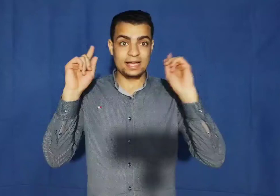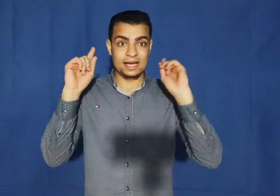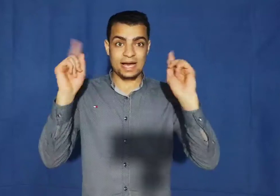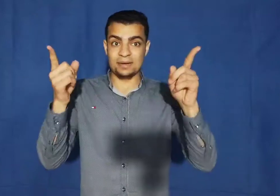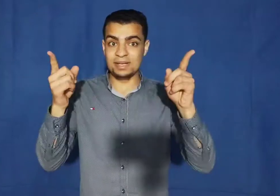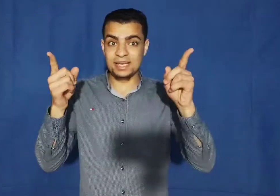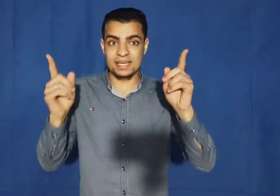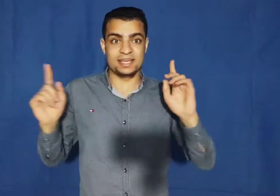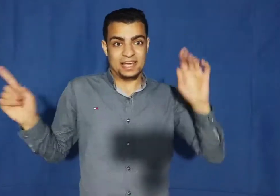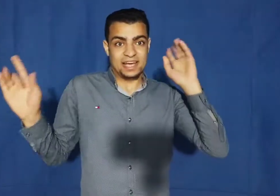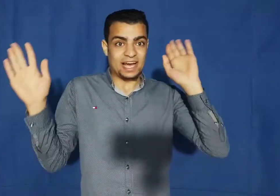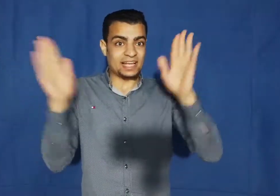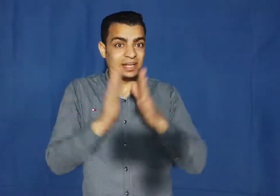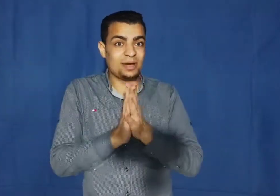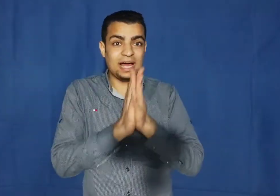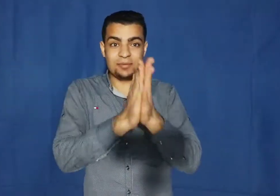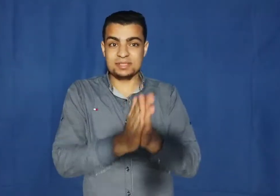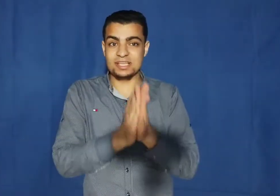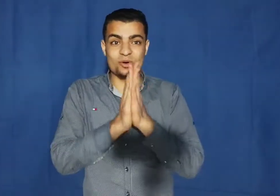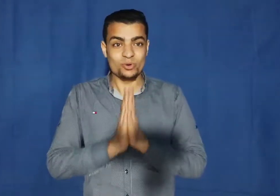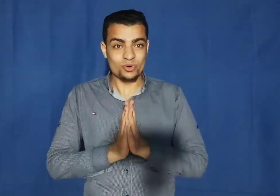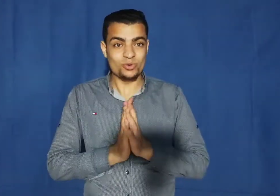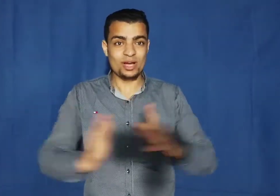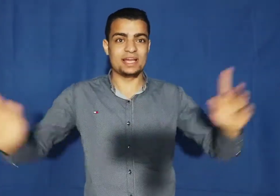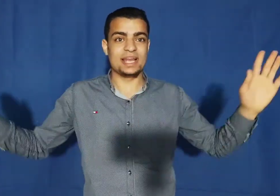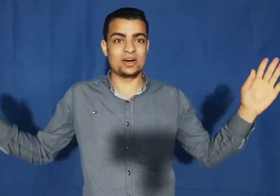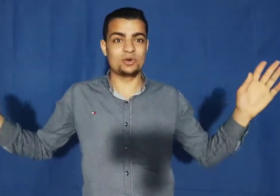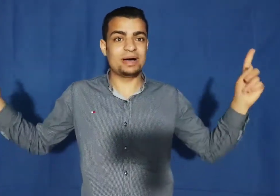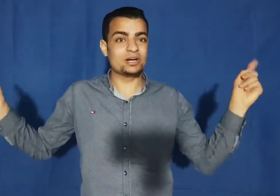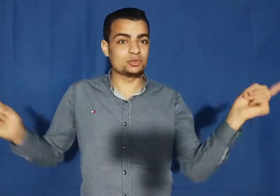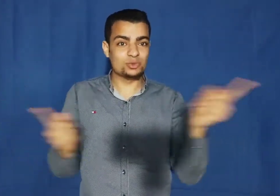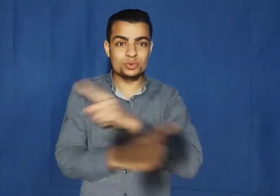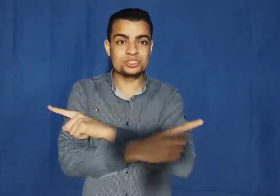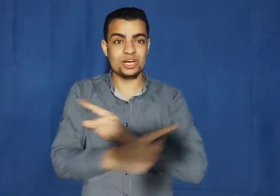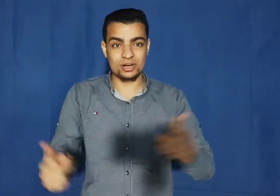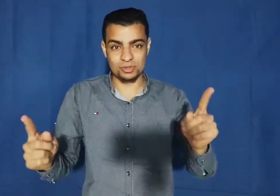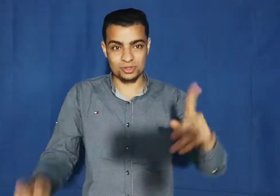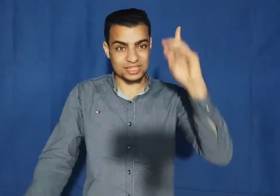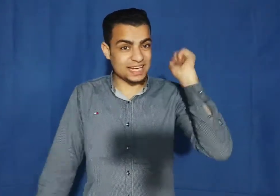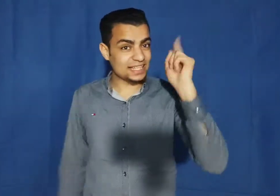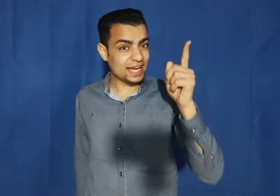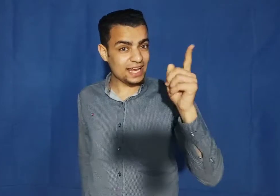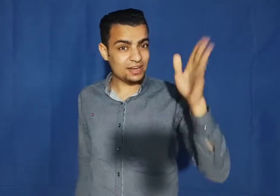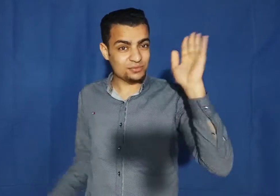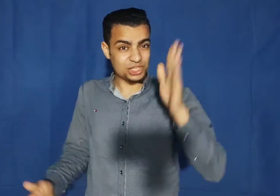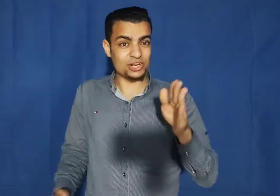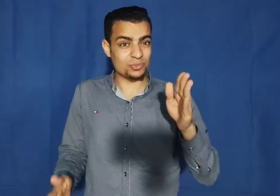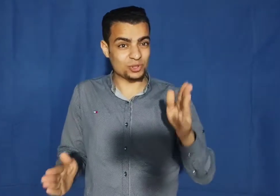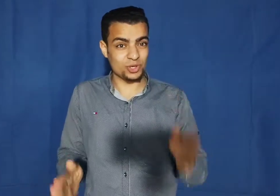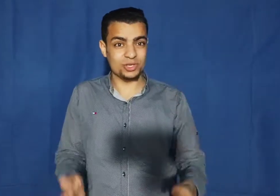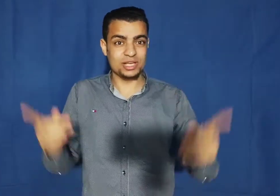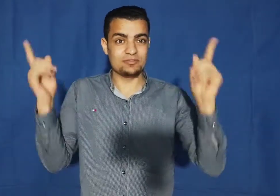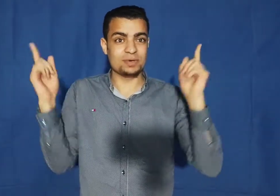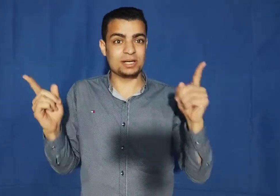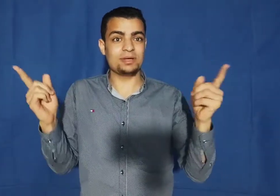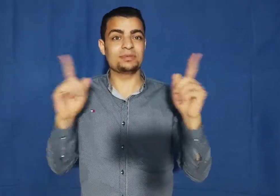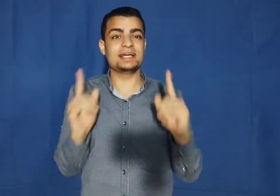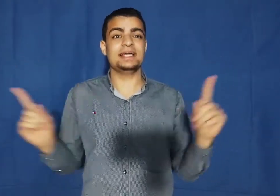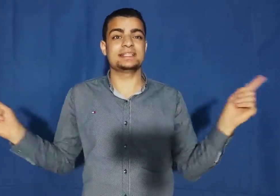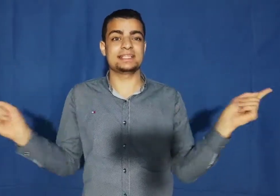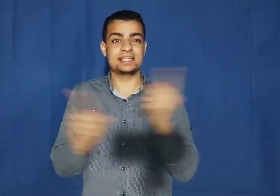عاملين ايه؟ انا طبعا حابب بس اقولكو ان هاكون معاكو طول شهر رمضان تلاتين حلقة في شهر رمضان في برنامج بتاعي stand